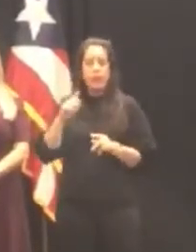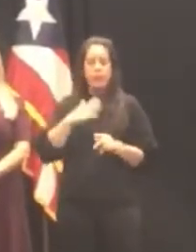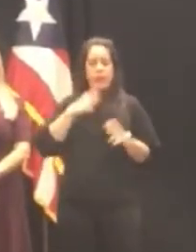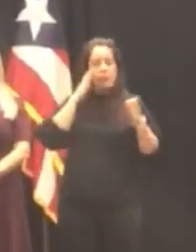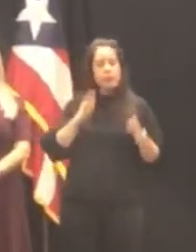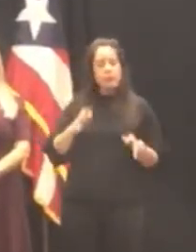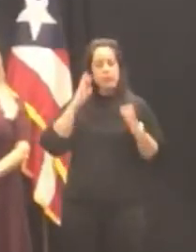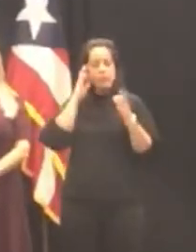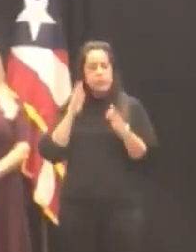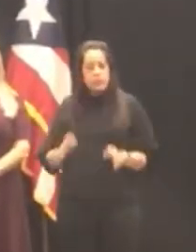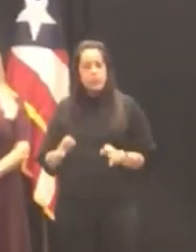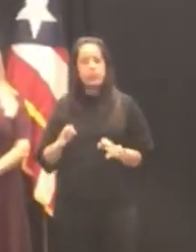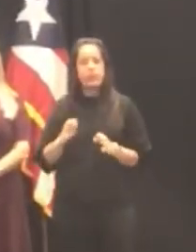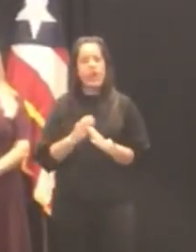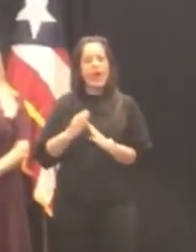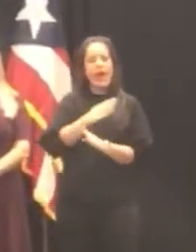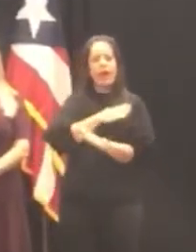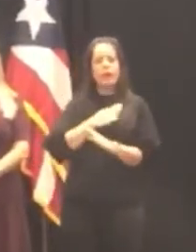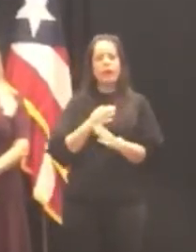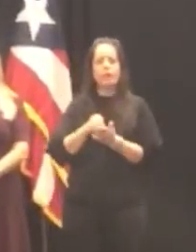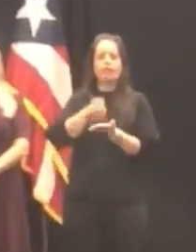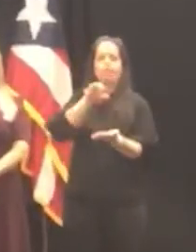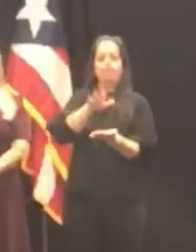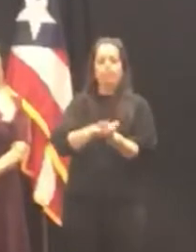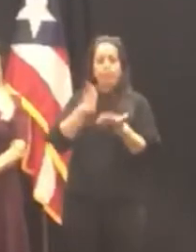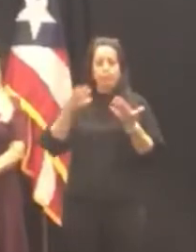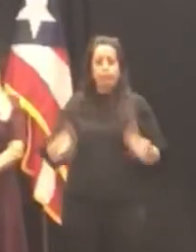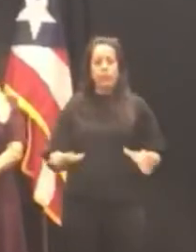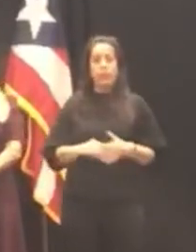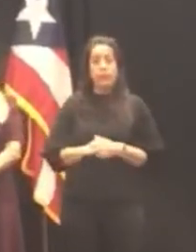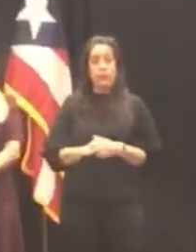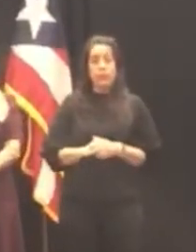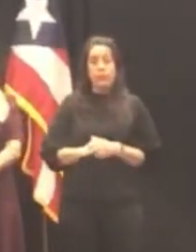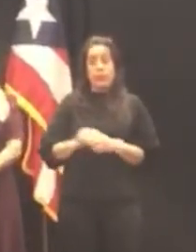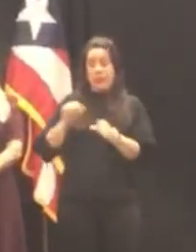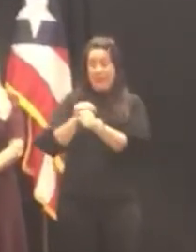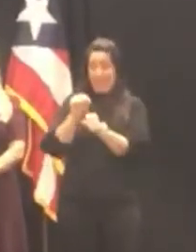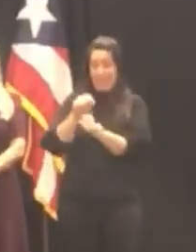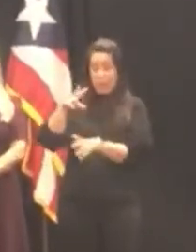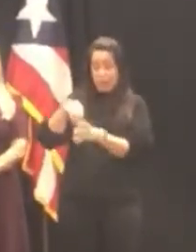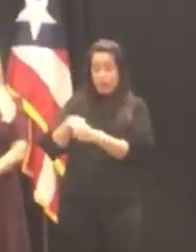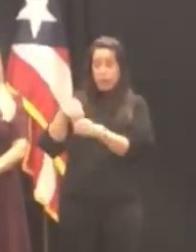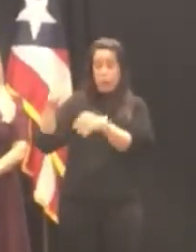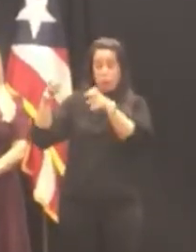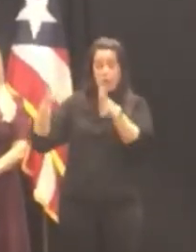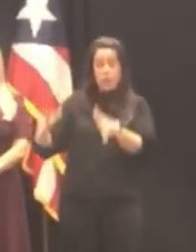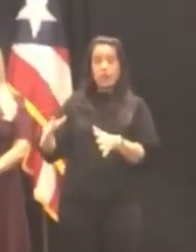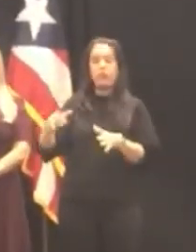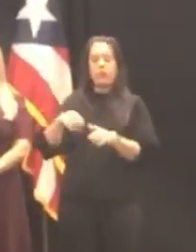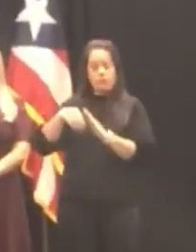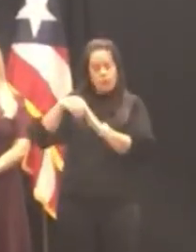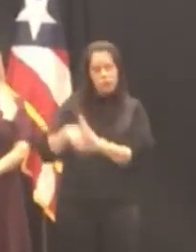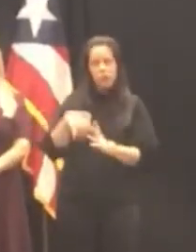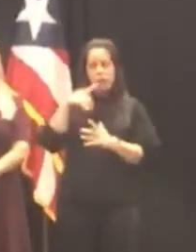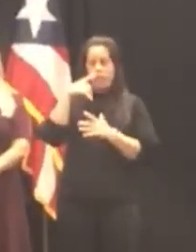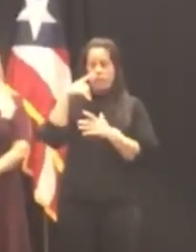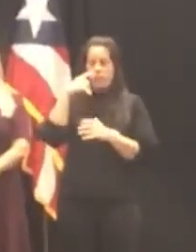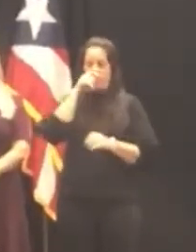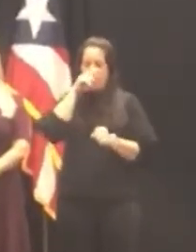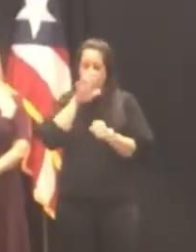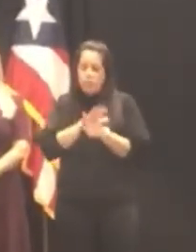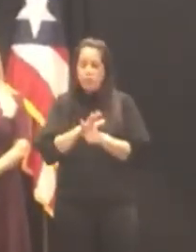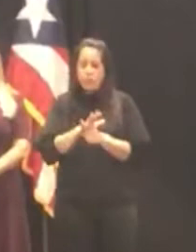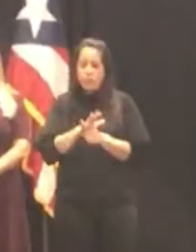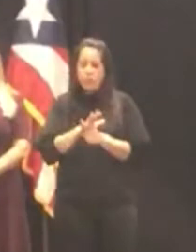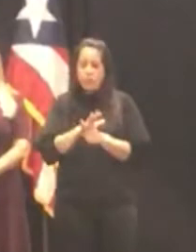decisiones antes de escribirlas la labor judicial conlleva un profundo compromiso intelectual que